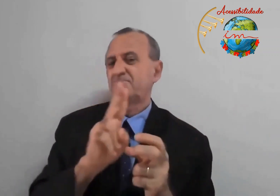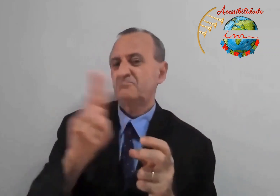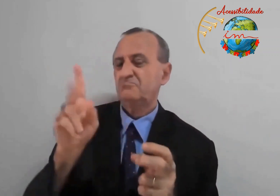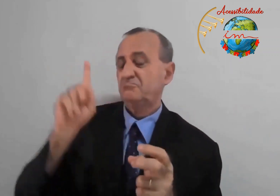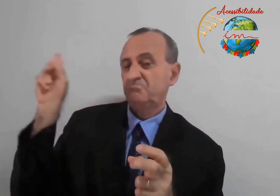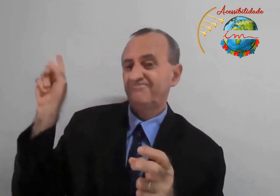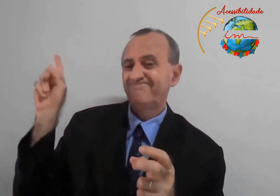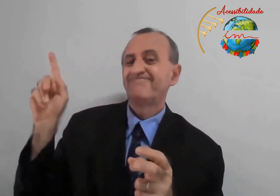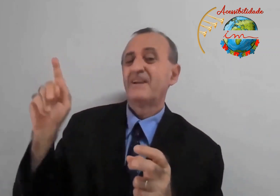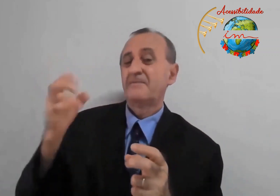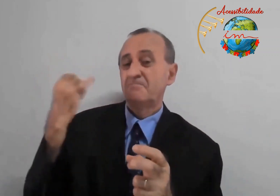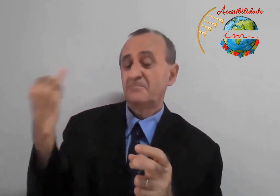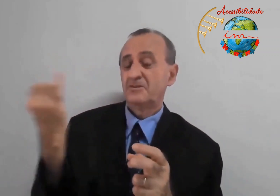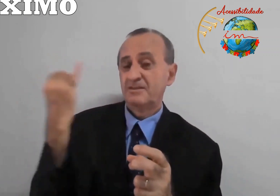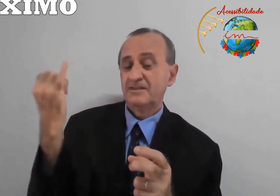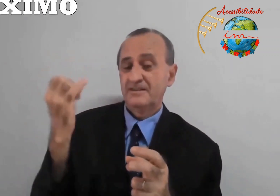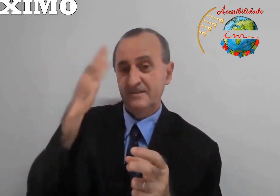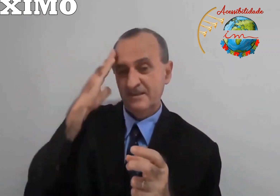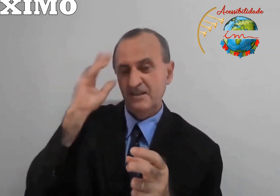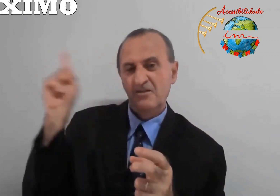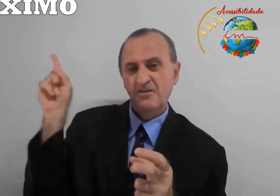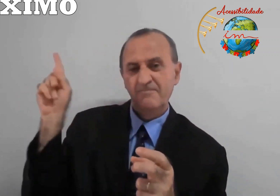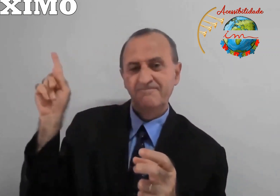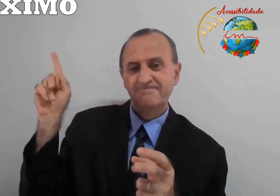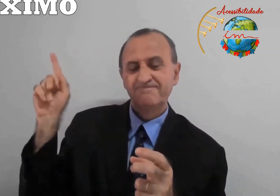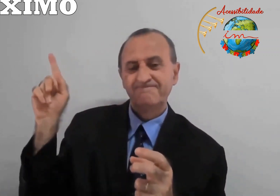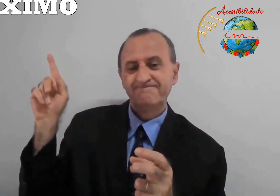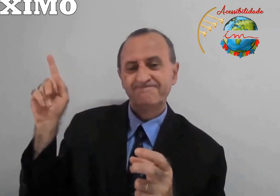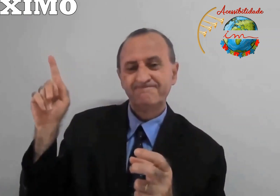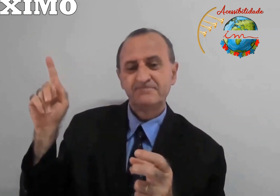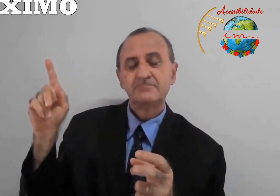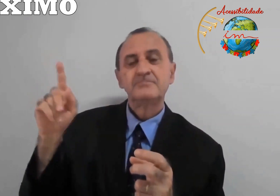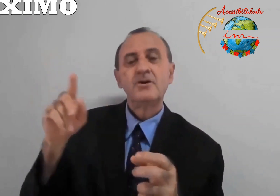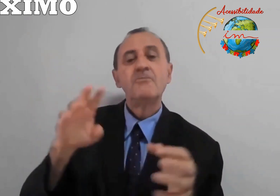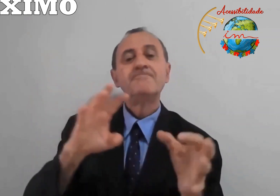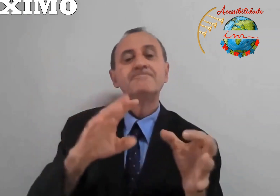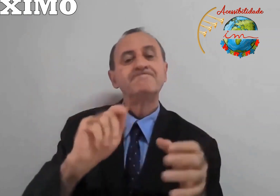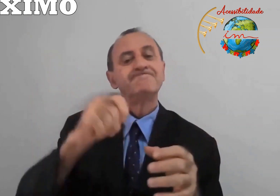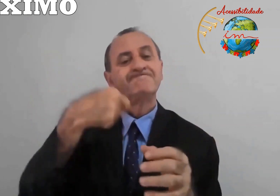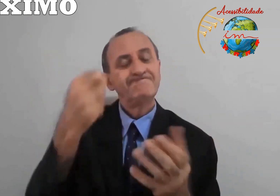Observaram, então, veja esse nome aqui, olha. Um nome importante, uma palavra importante.